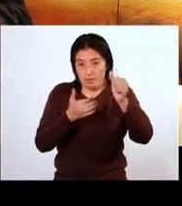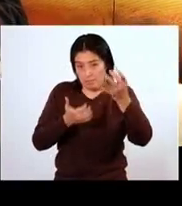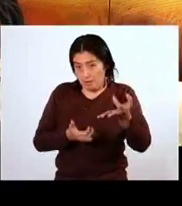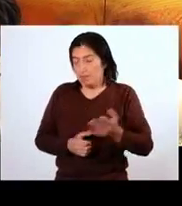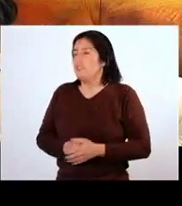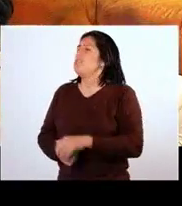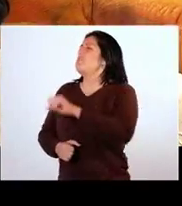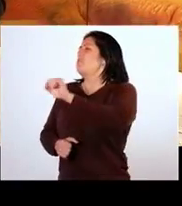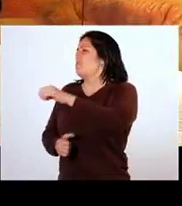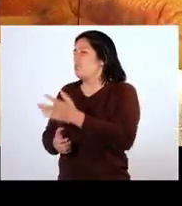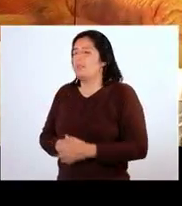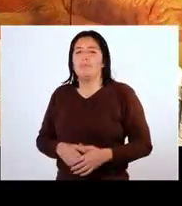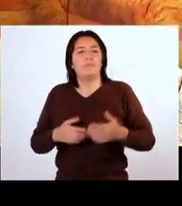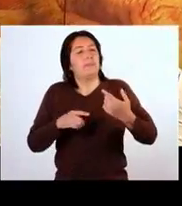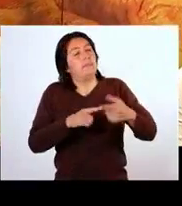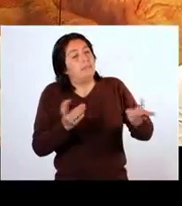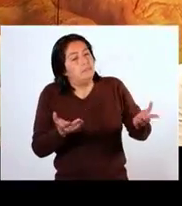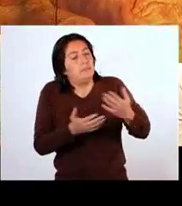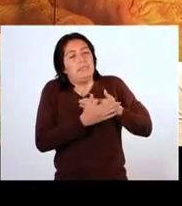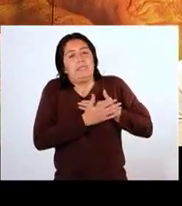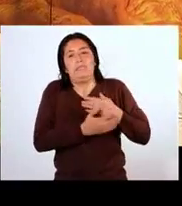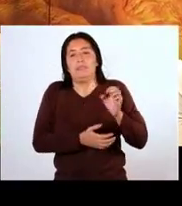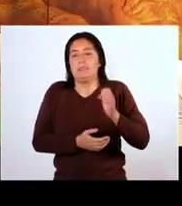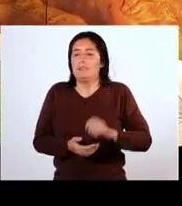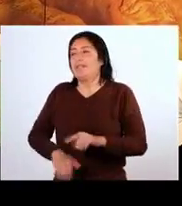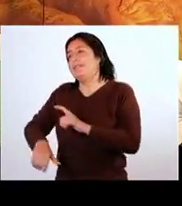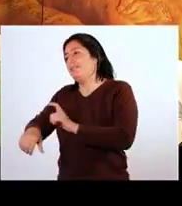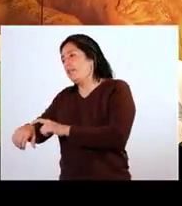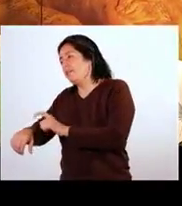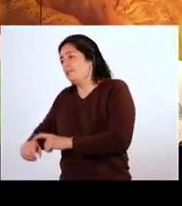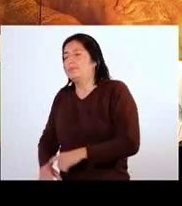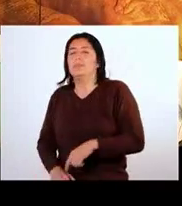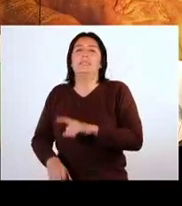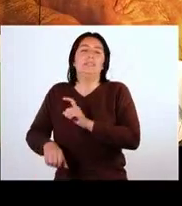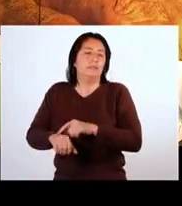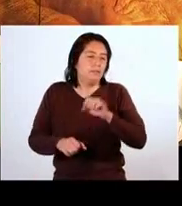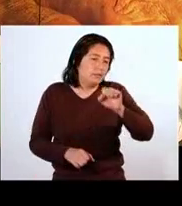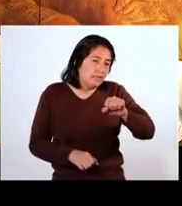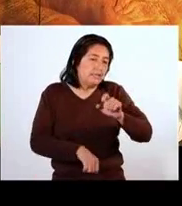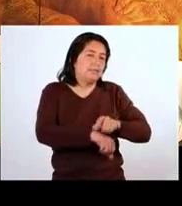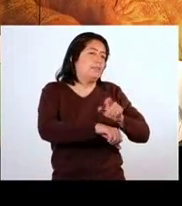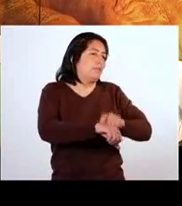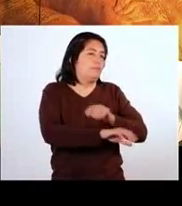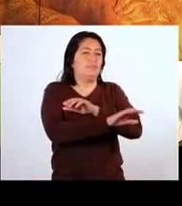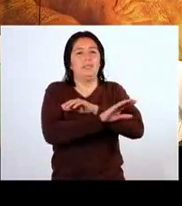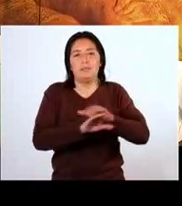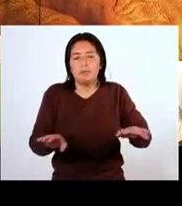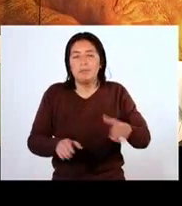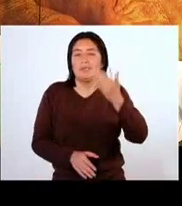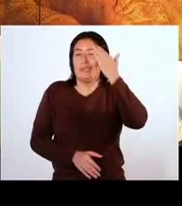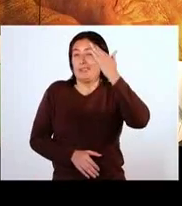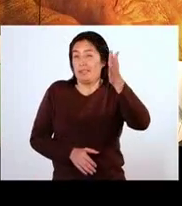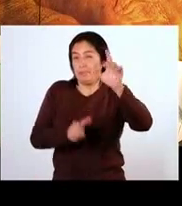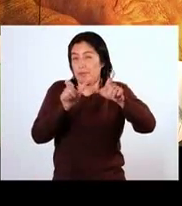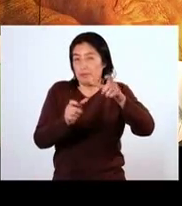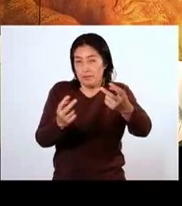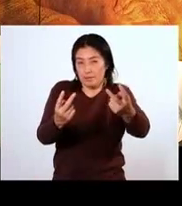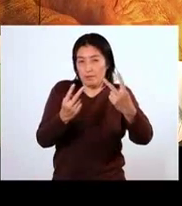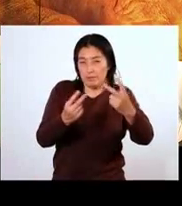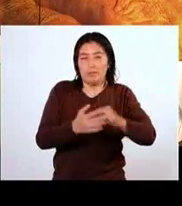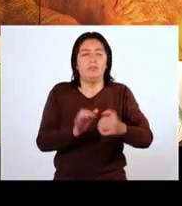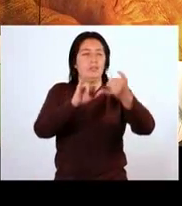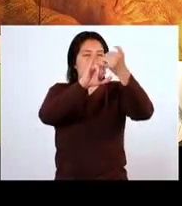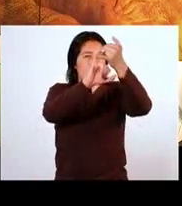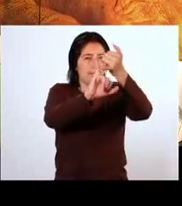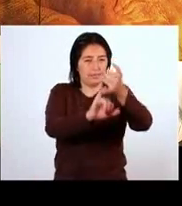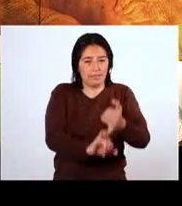claro que sí pero bueno mi querido Enrique la verdad el el tiempo el tiempo se terminó pero ya saben amigos todos los